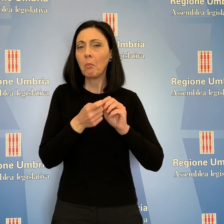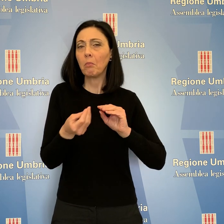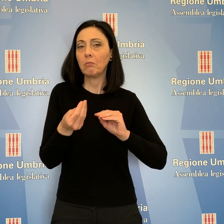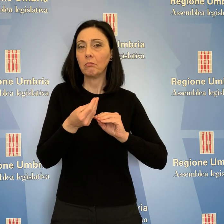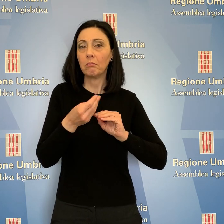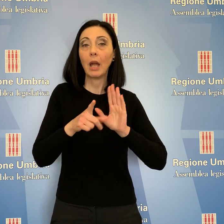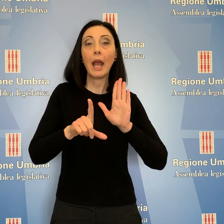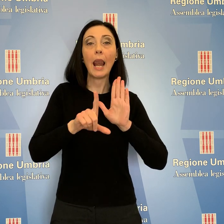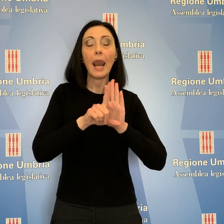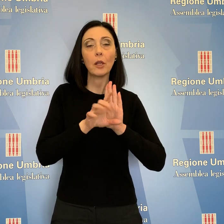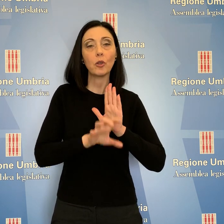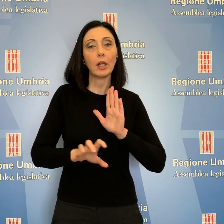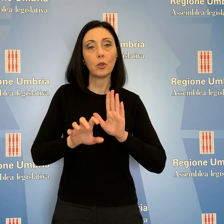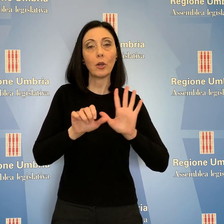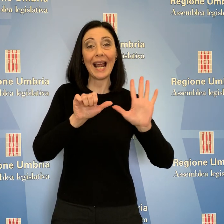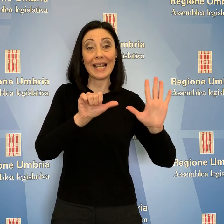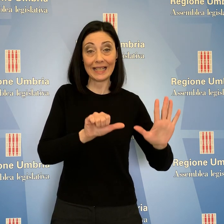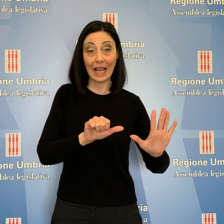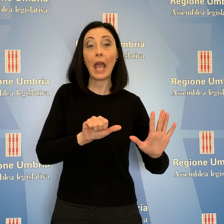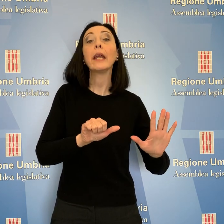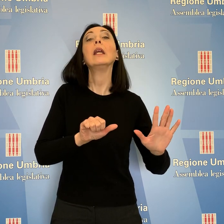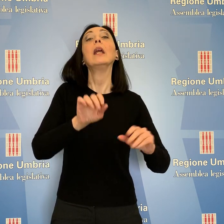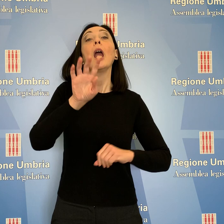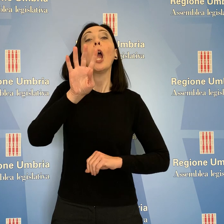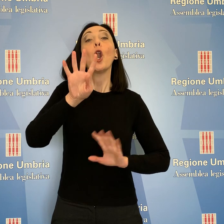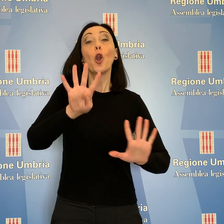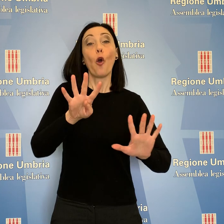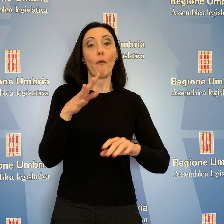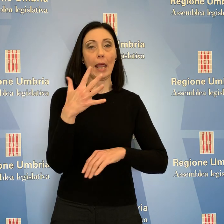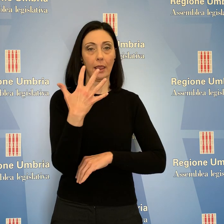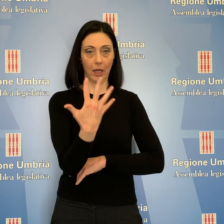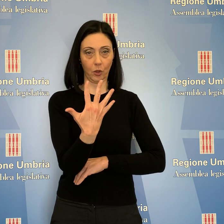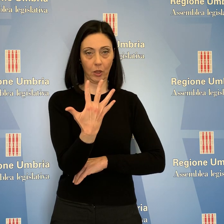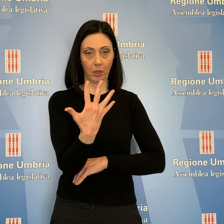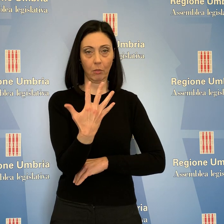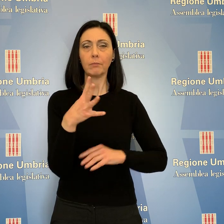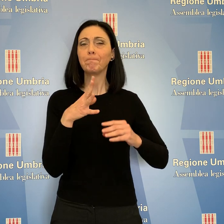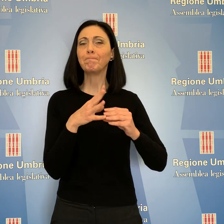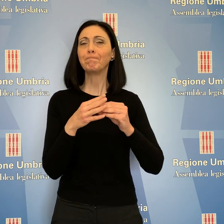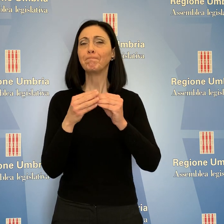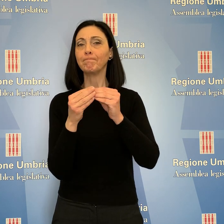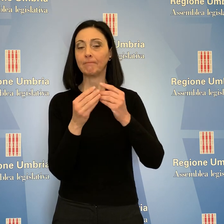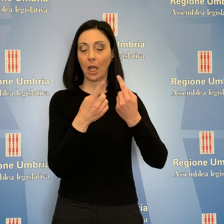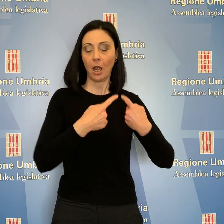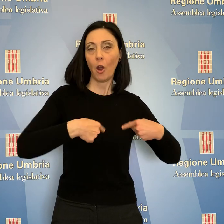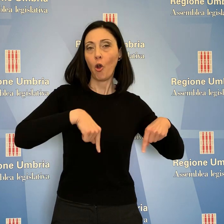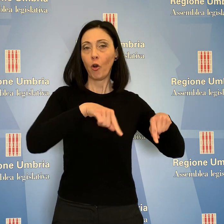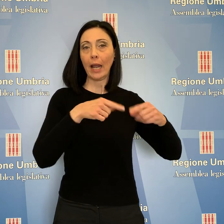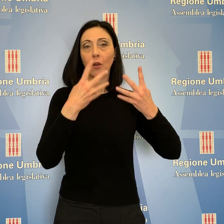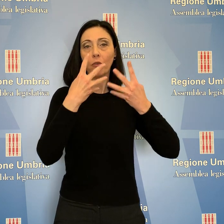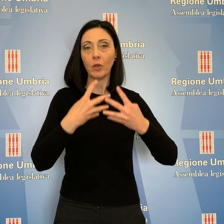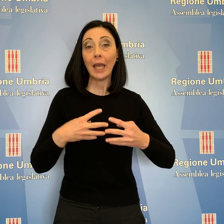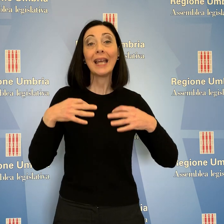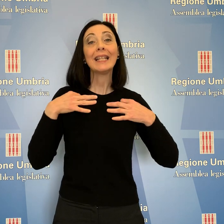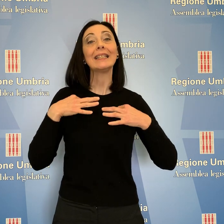modificazioni alla legge regionale 6 del 1995, ristrutturazione organica e funzionale dell'Istituto per la Storia dell'Umbria